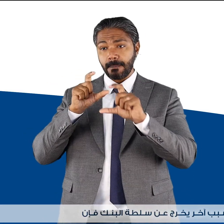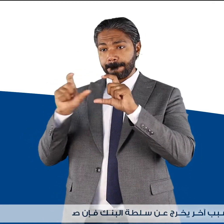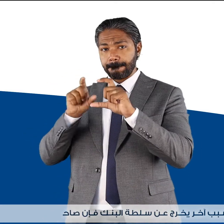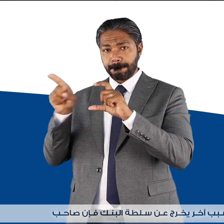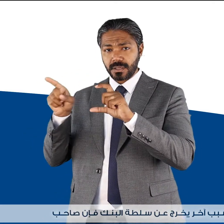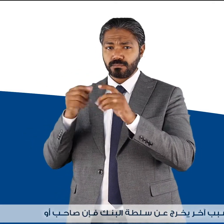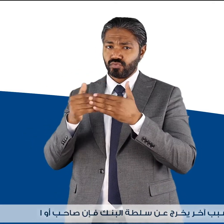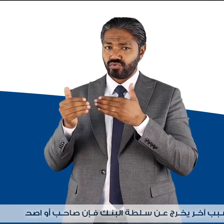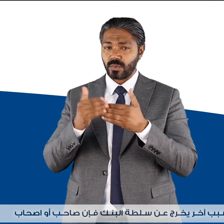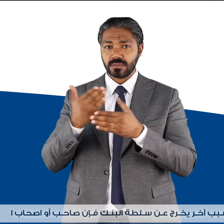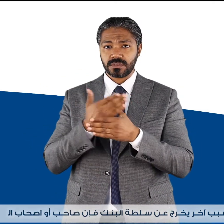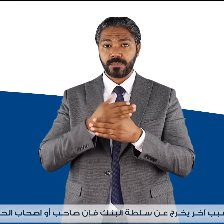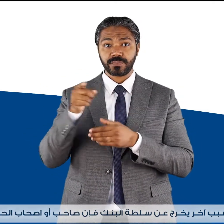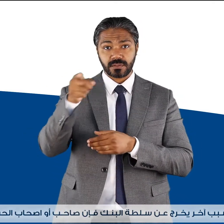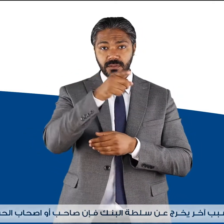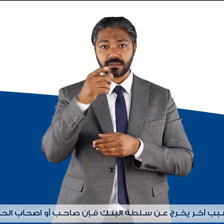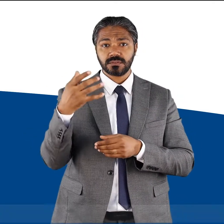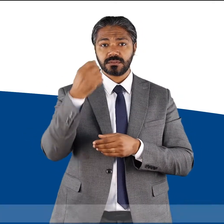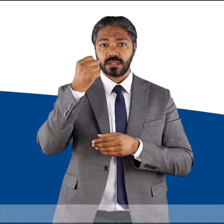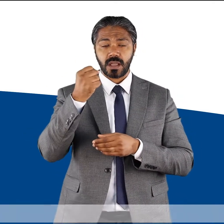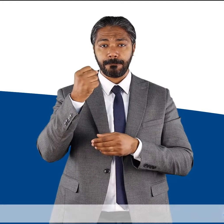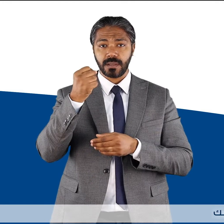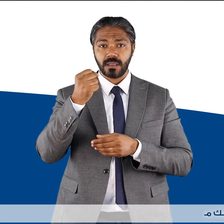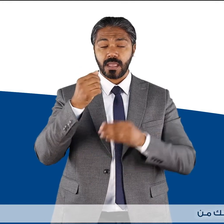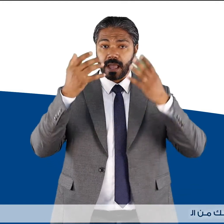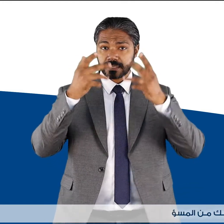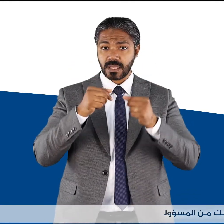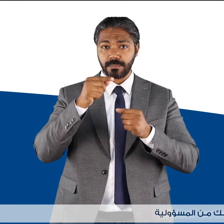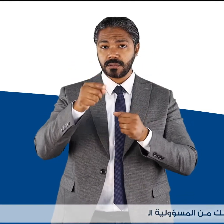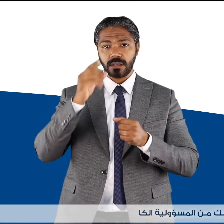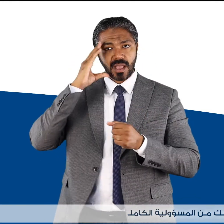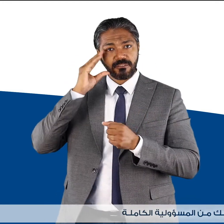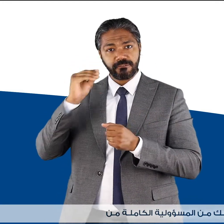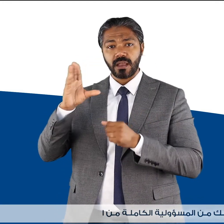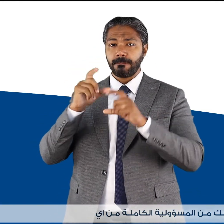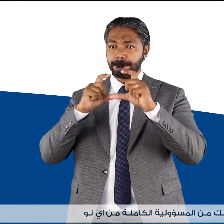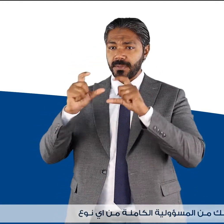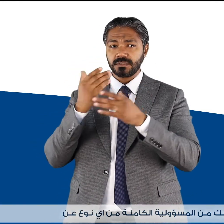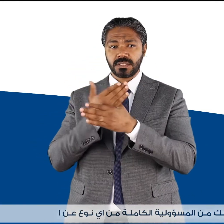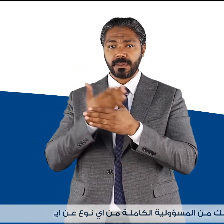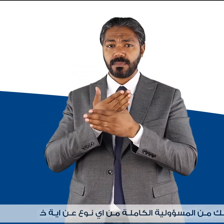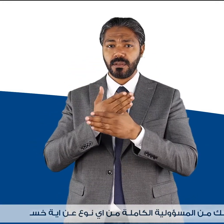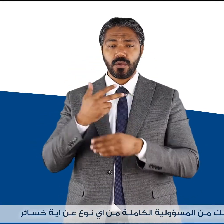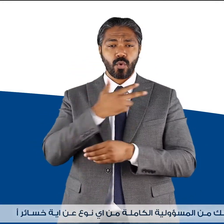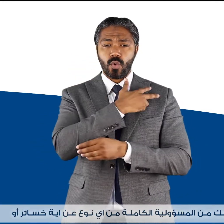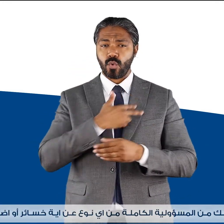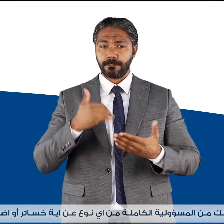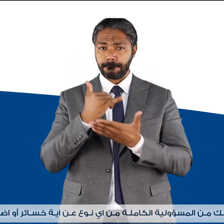صاحب أو أصحاب الحساب يعفون البنك من المسؤولية الكاملة من أي نوع عن أي خسائر أو